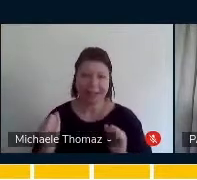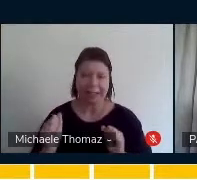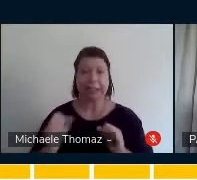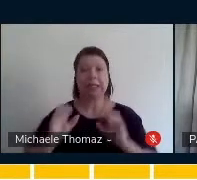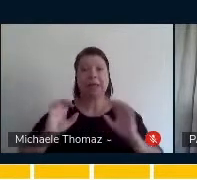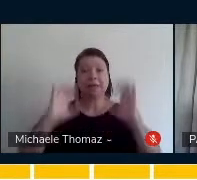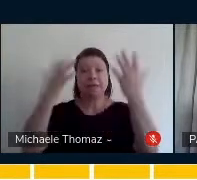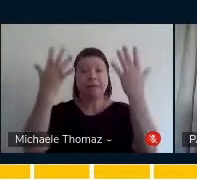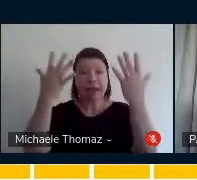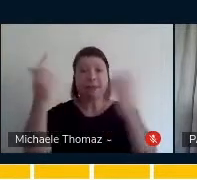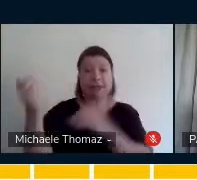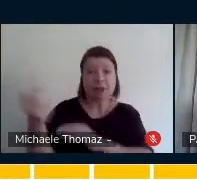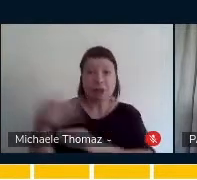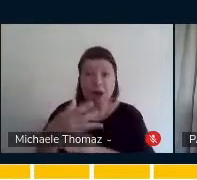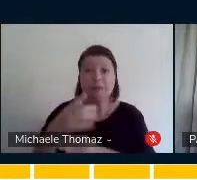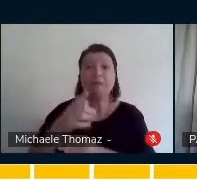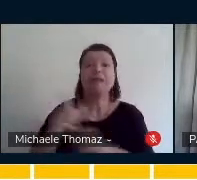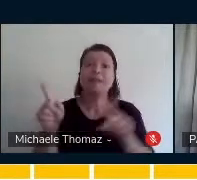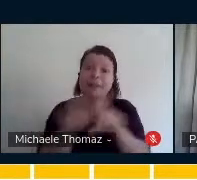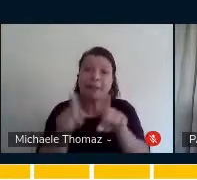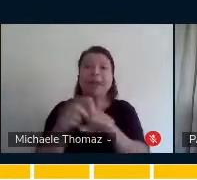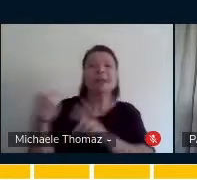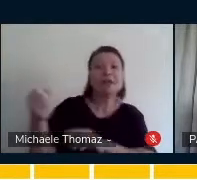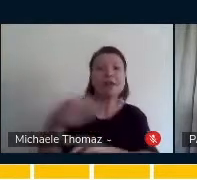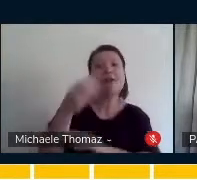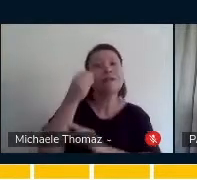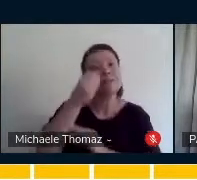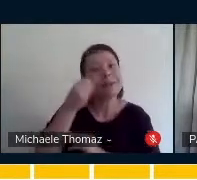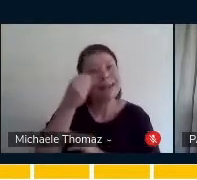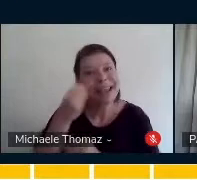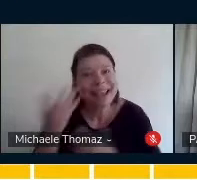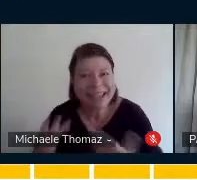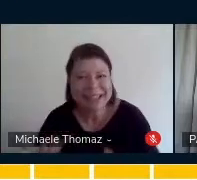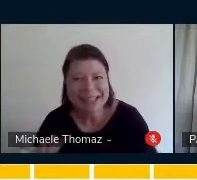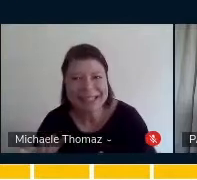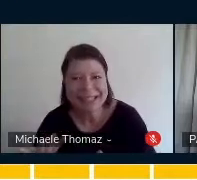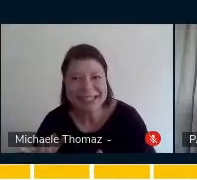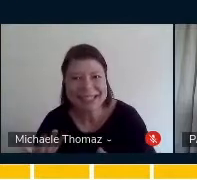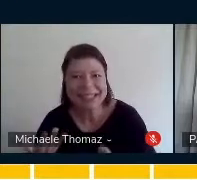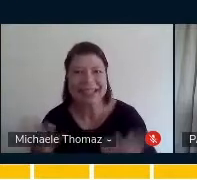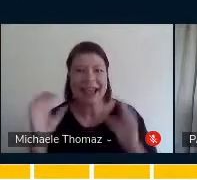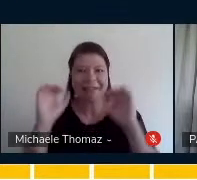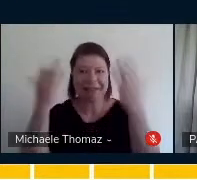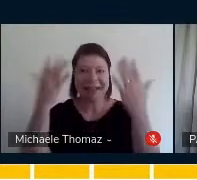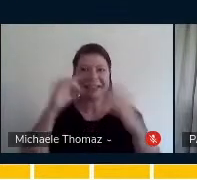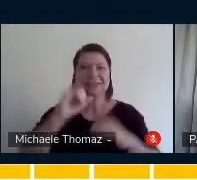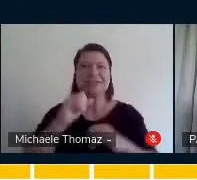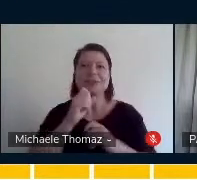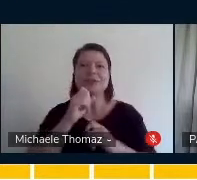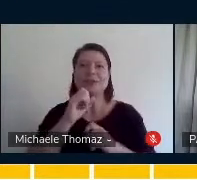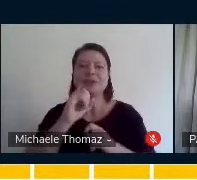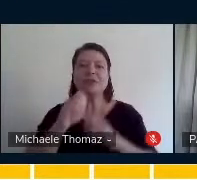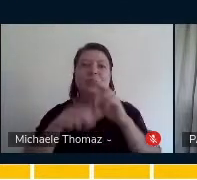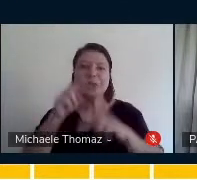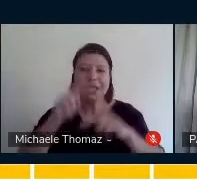ela implica em novas formas e novos desenvolvimentos. Então, o que eu fiz com a